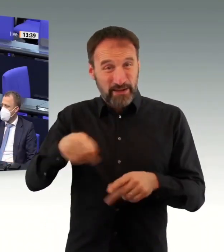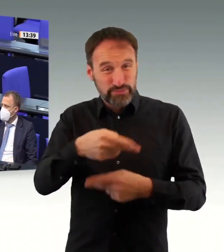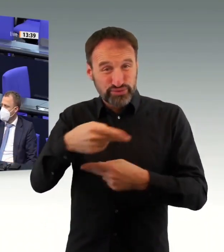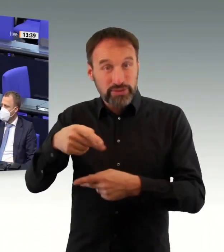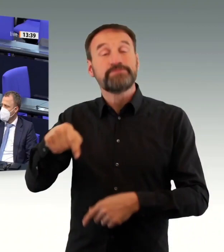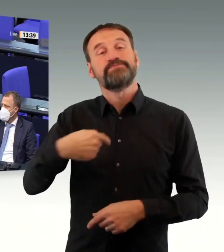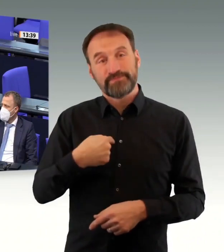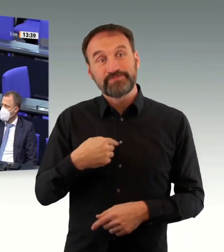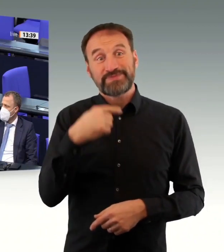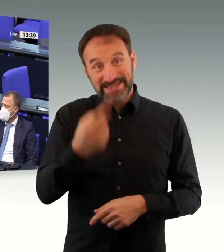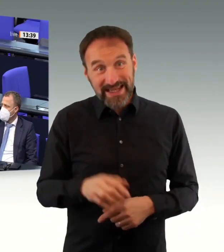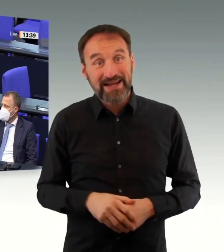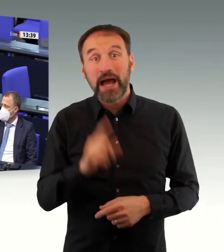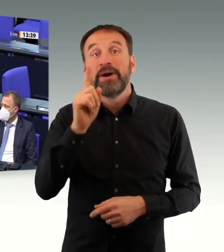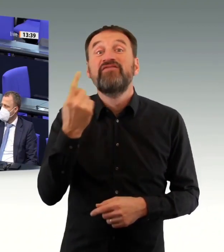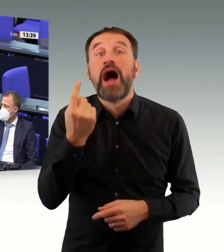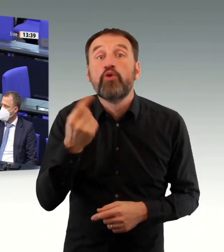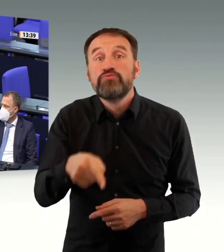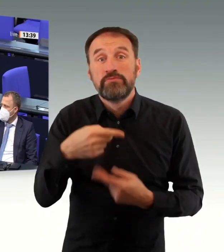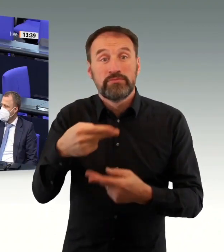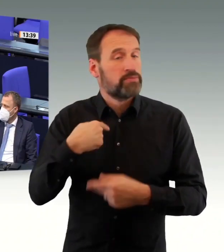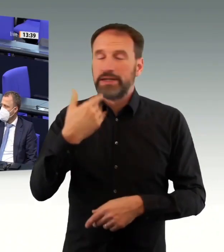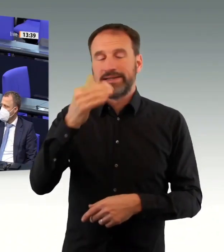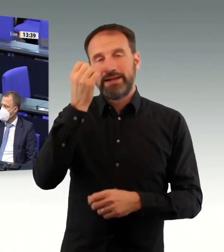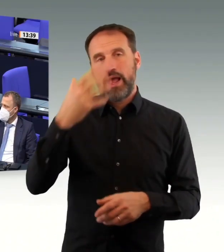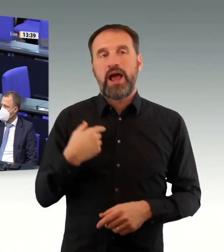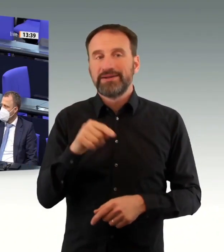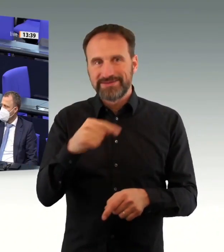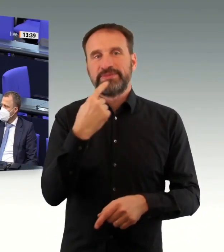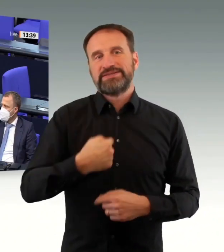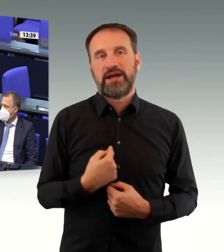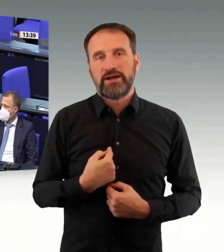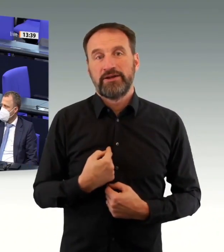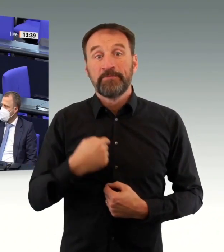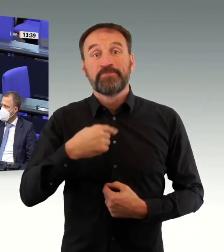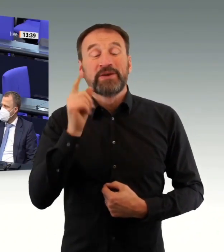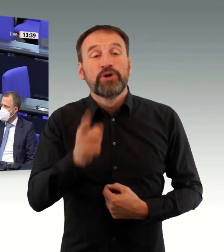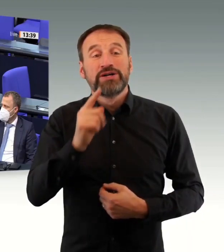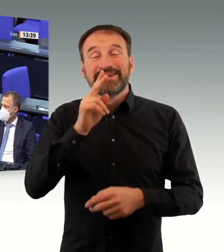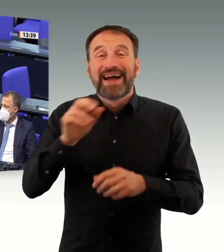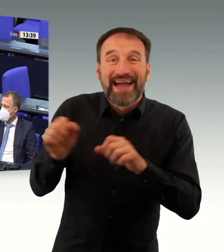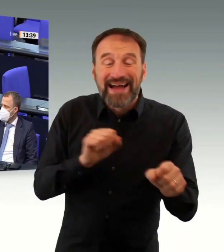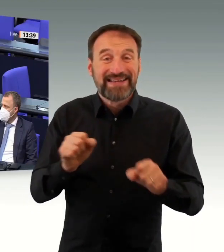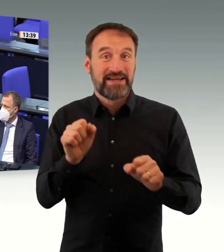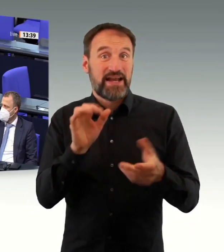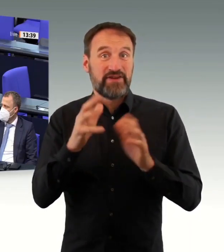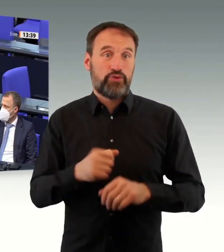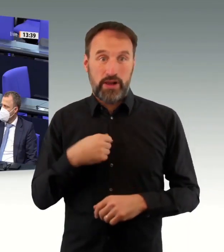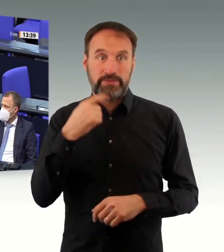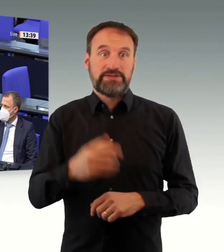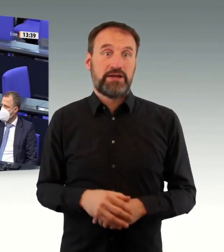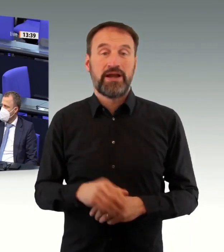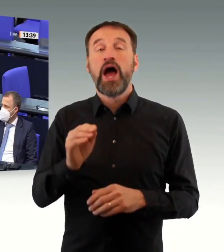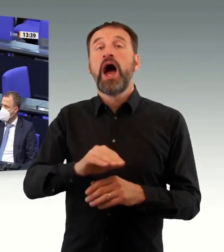ich wirklich erbärmlich. Sie machen sich gemein mit denjenigen, die mit Fackeln vor Gesundheitsministerhäuser ziehen